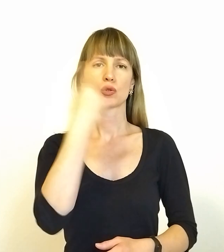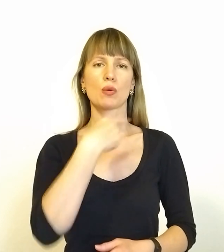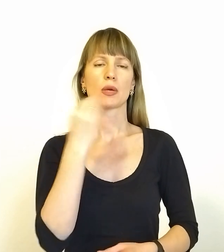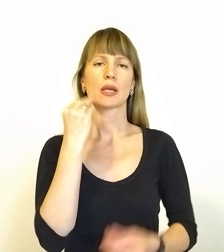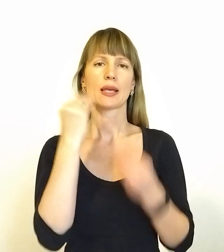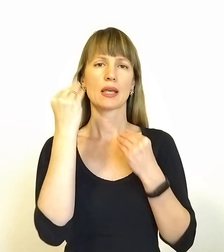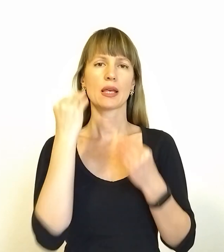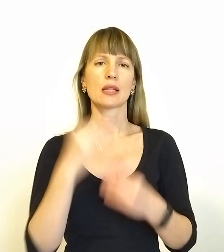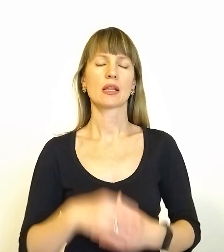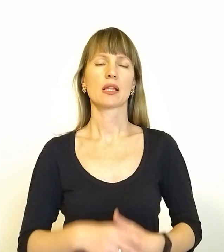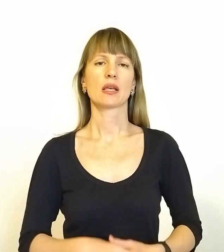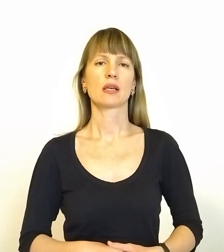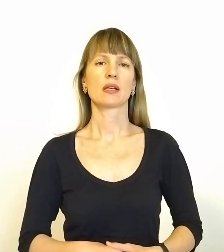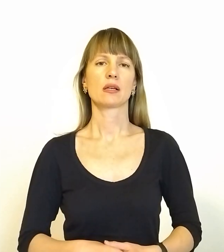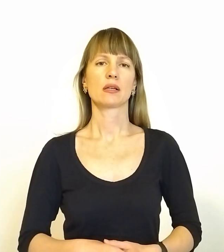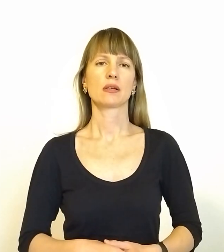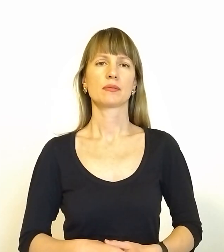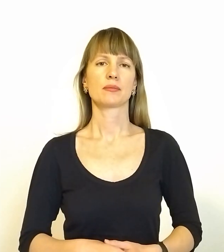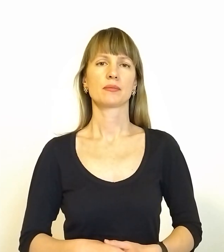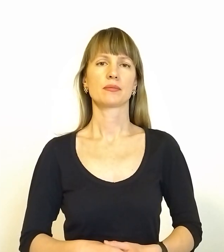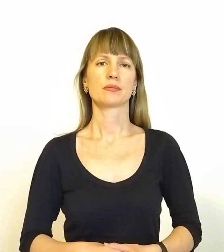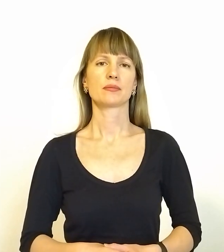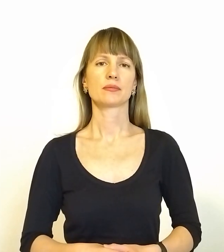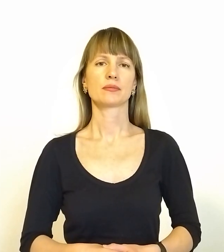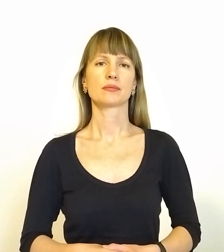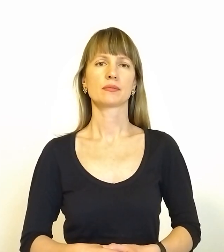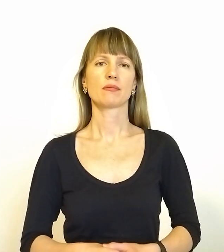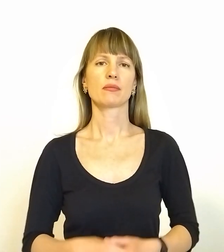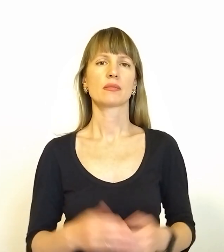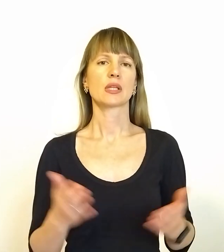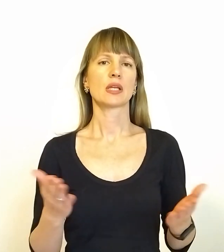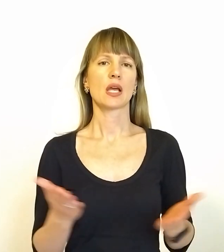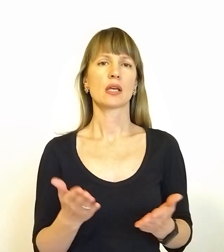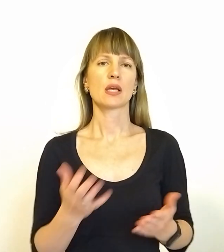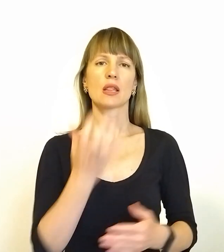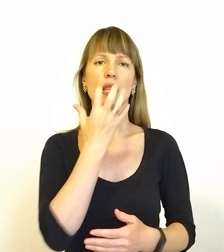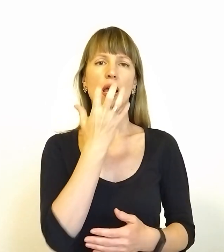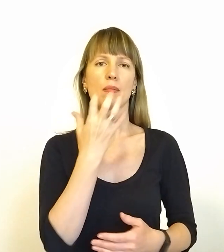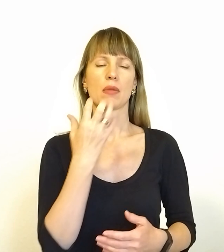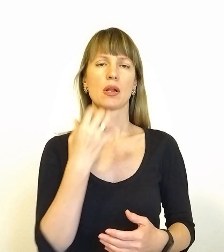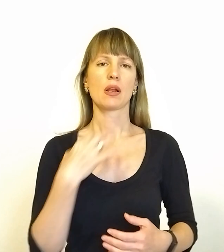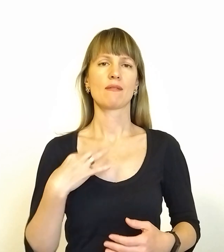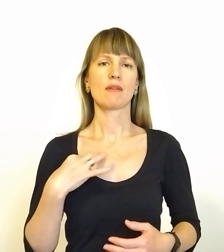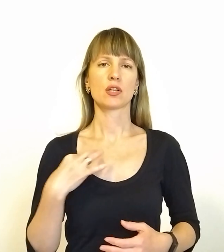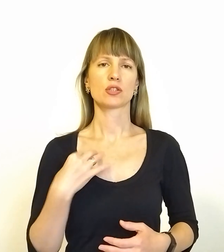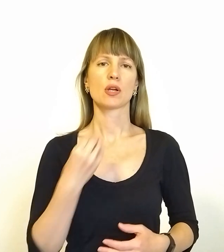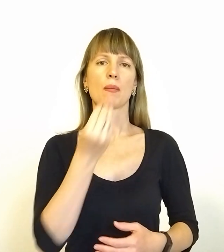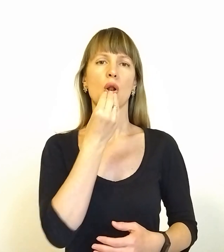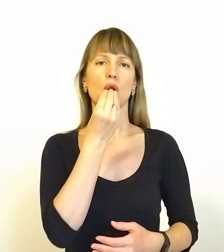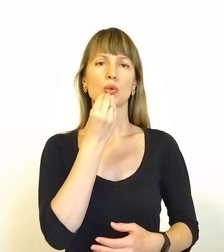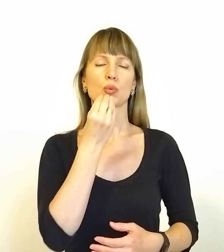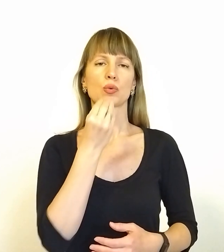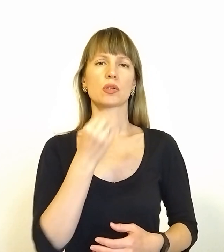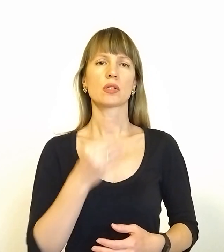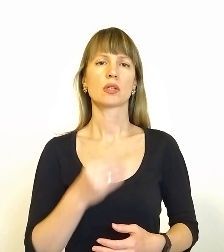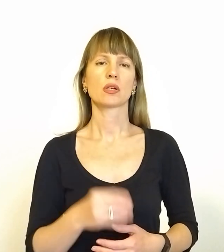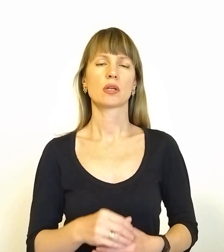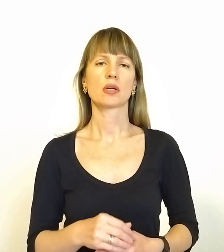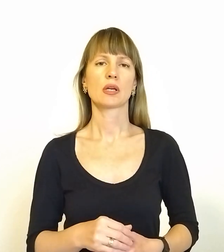гігієни, якісь теплі речі, продукти харчування та